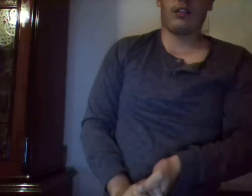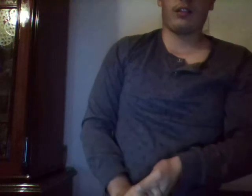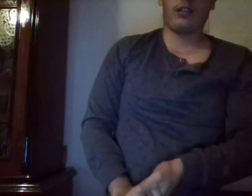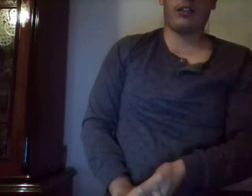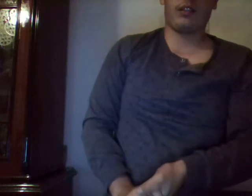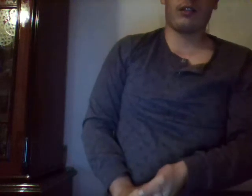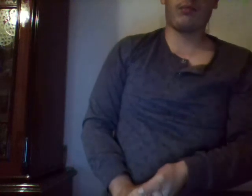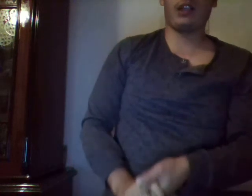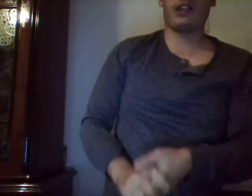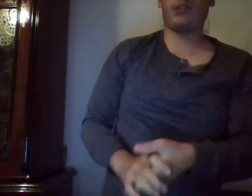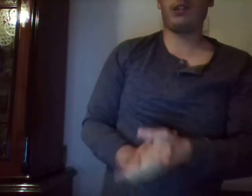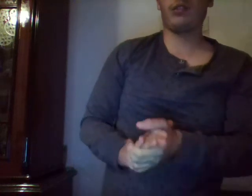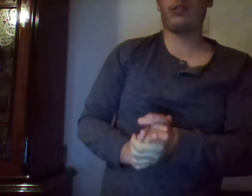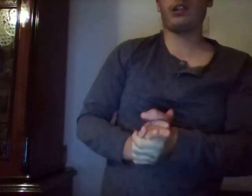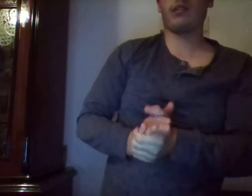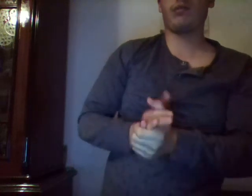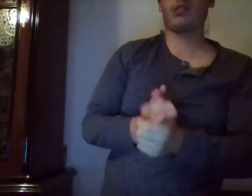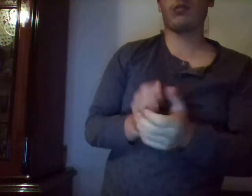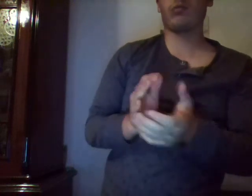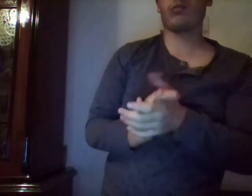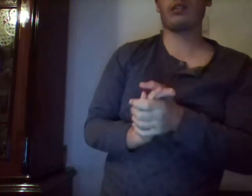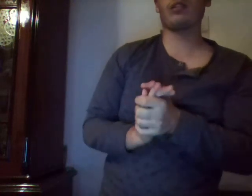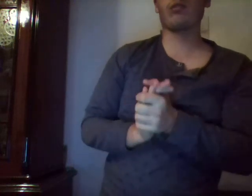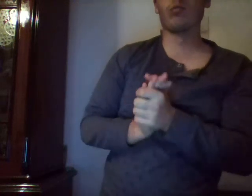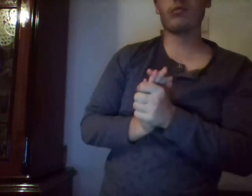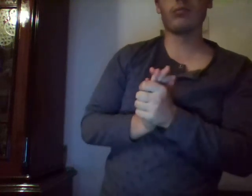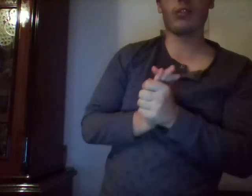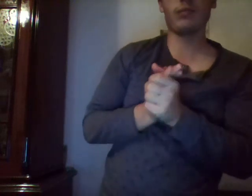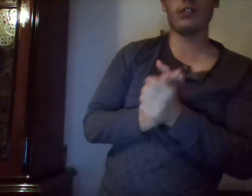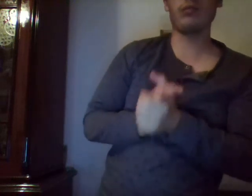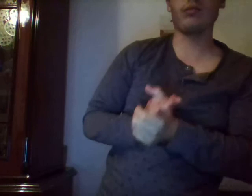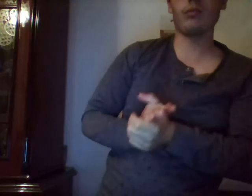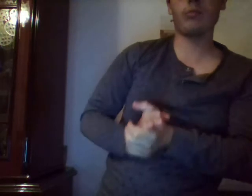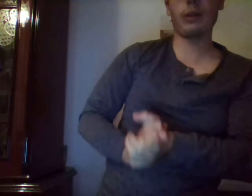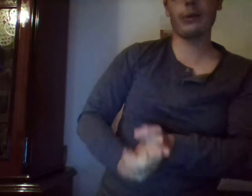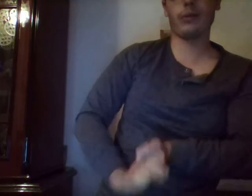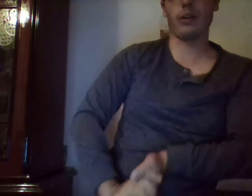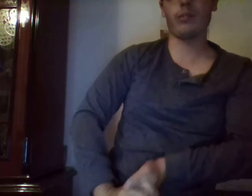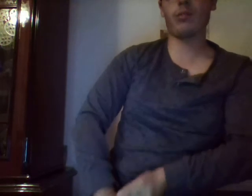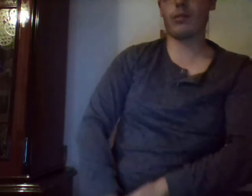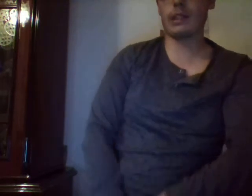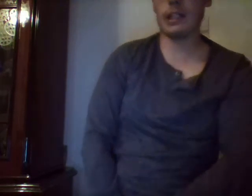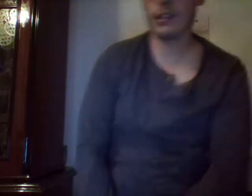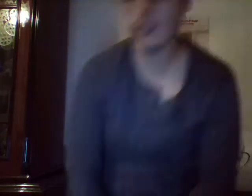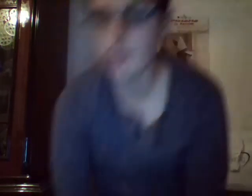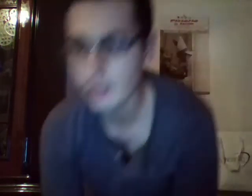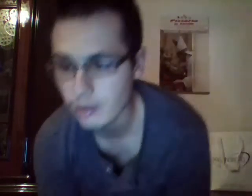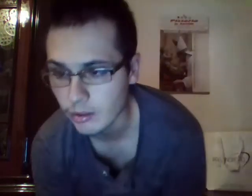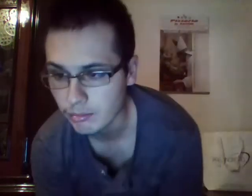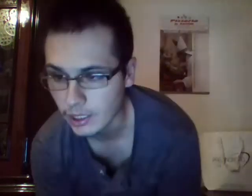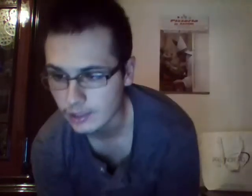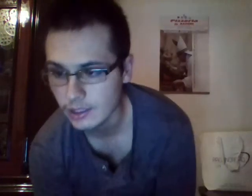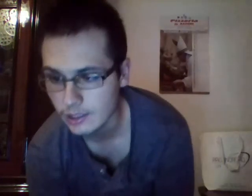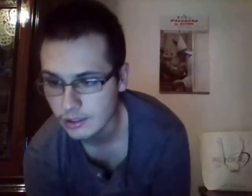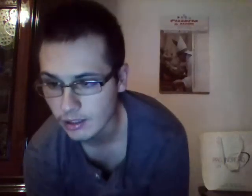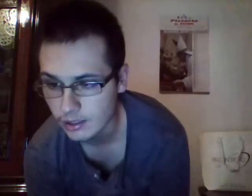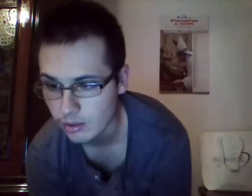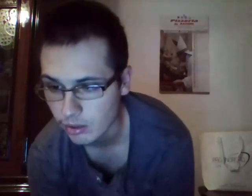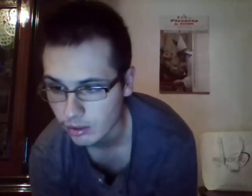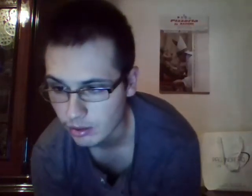bene amici è davvero l'ora dell'ultimo video di questa giornata questo martedì 13 ottobre